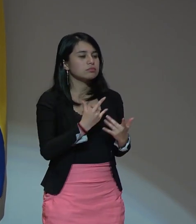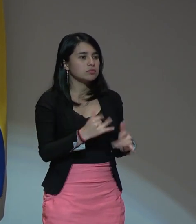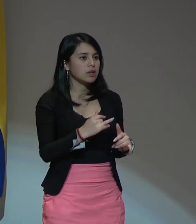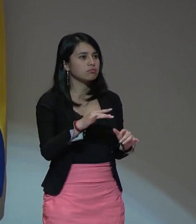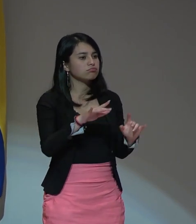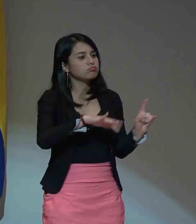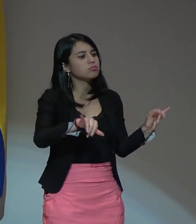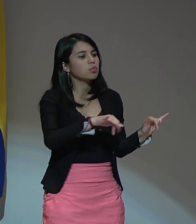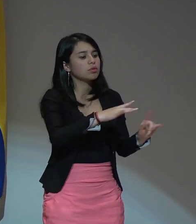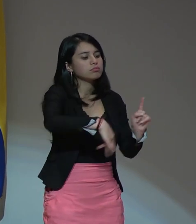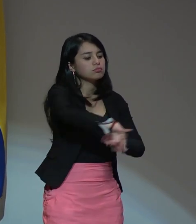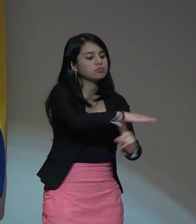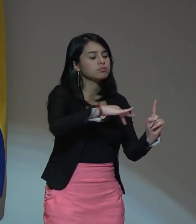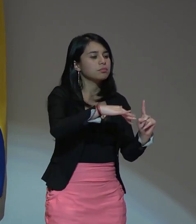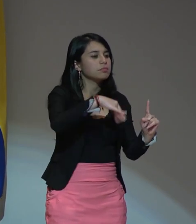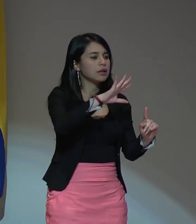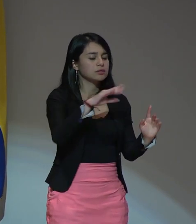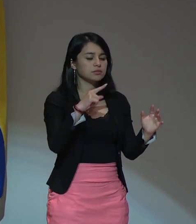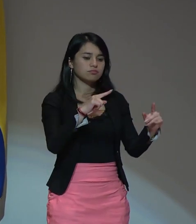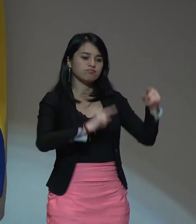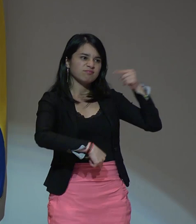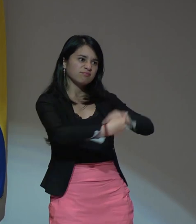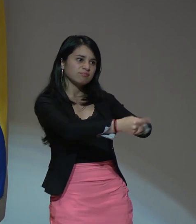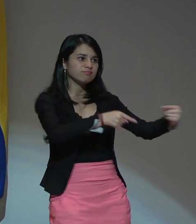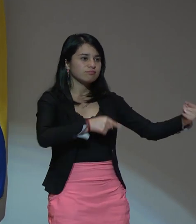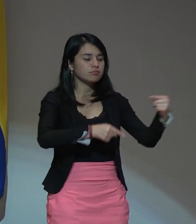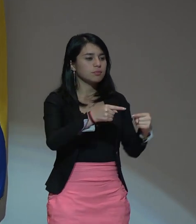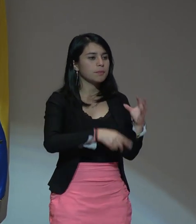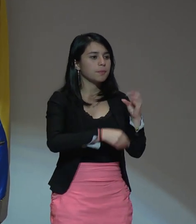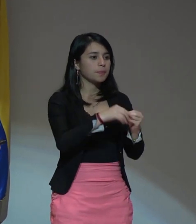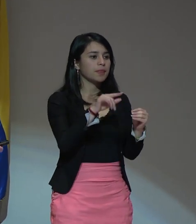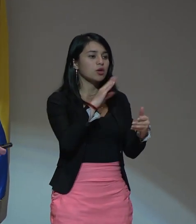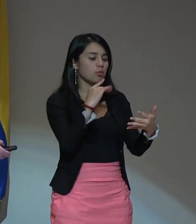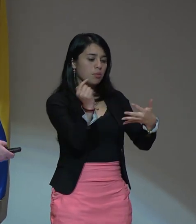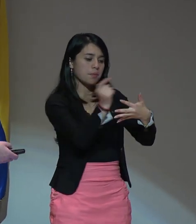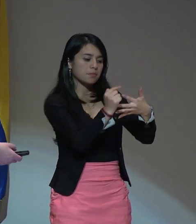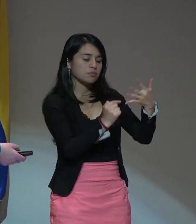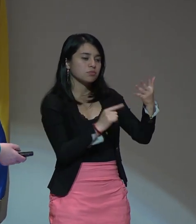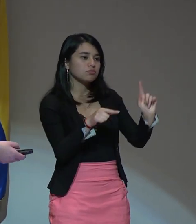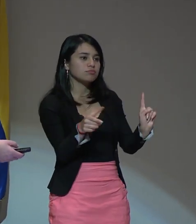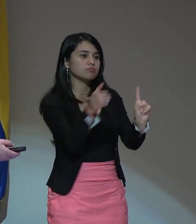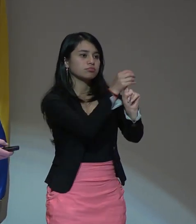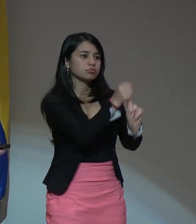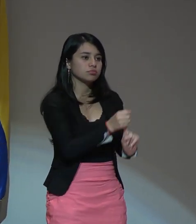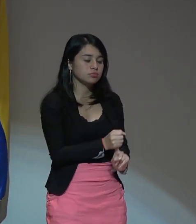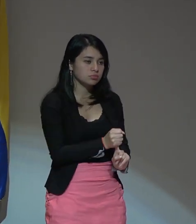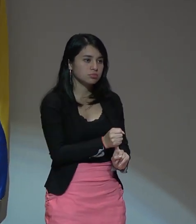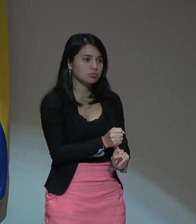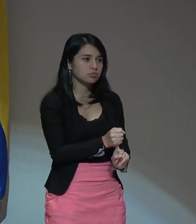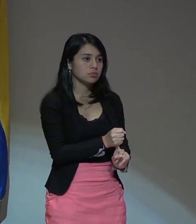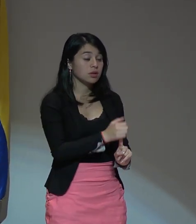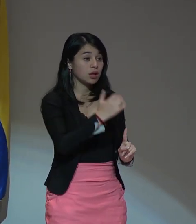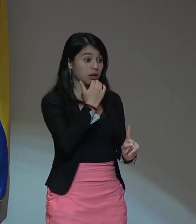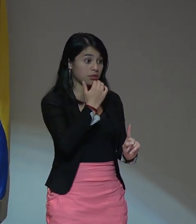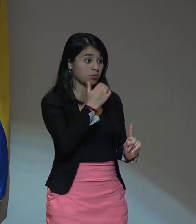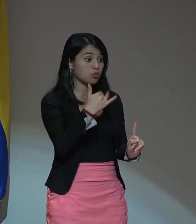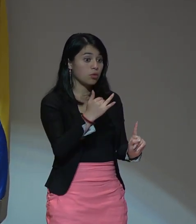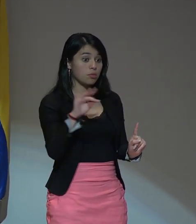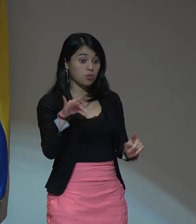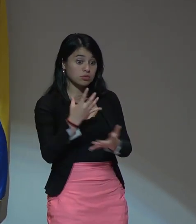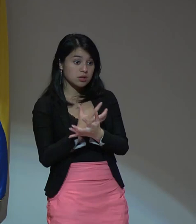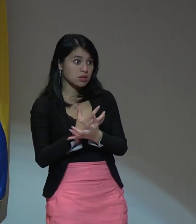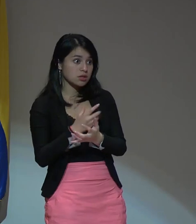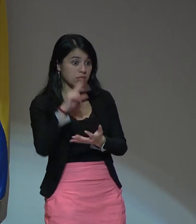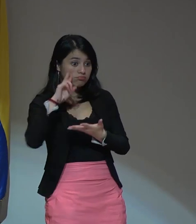en un ambiente competitivo y los criterios de sus logros no emanan desde la ciencia